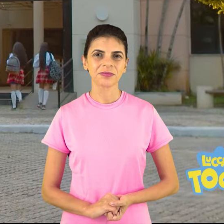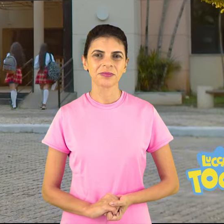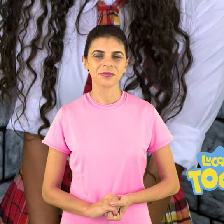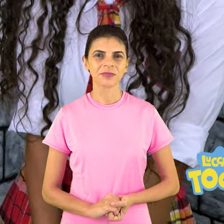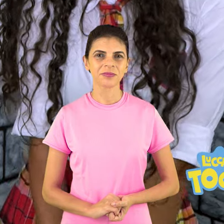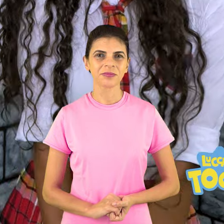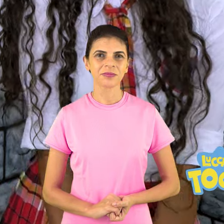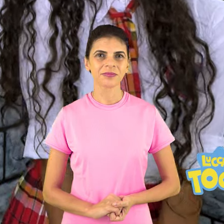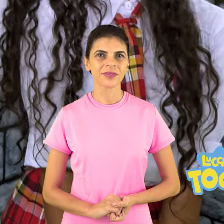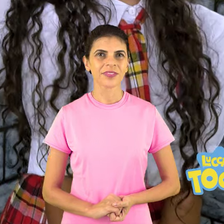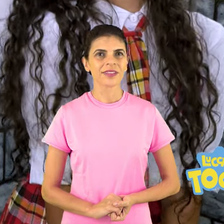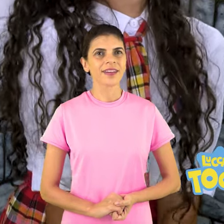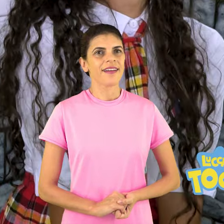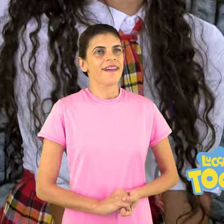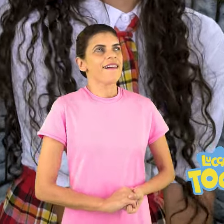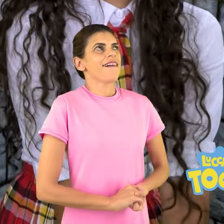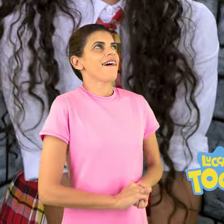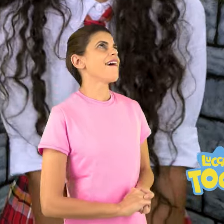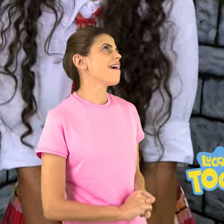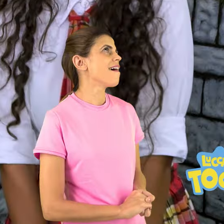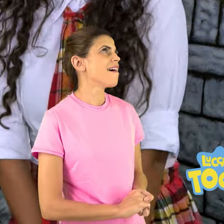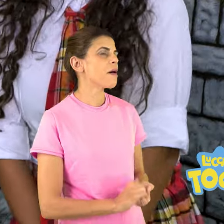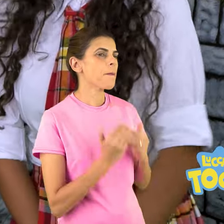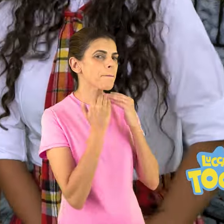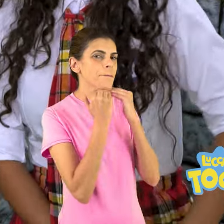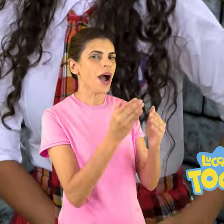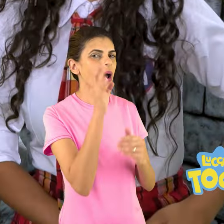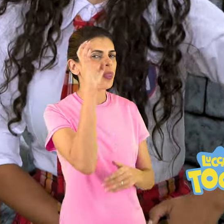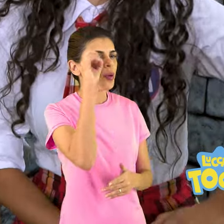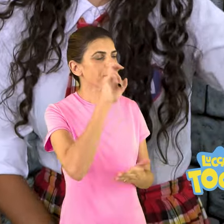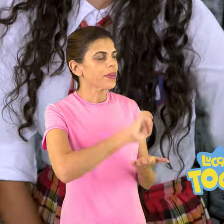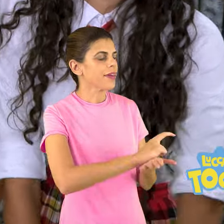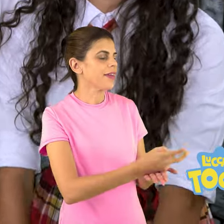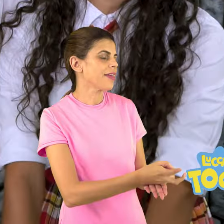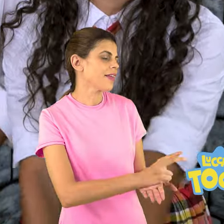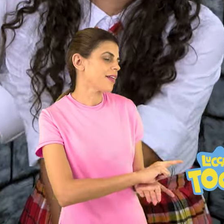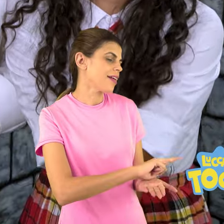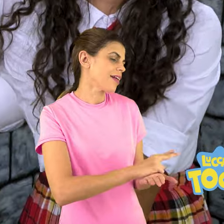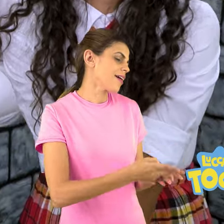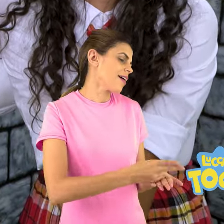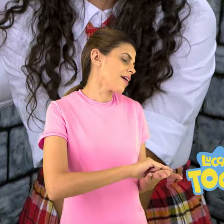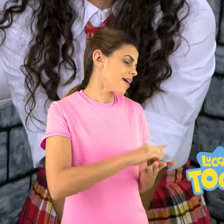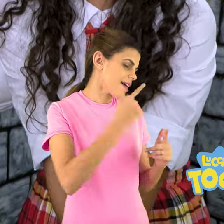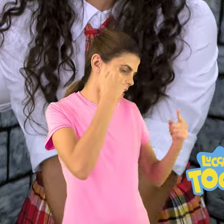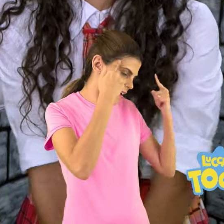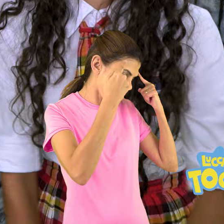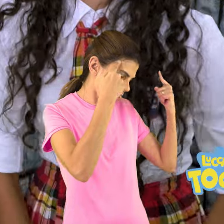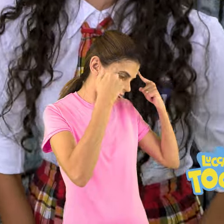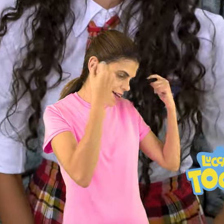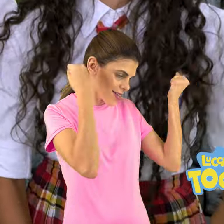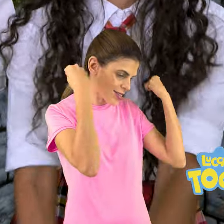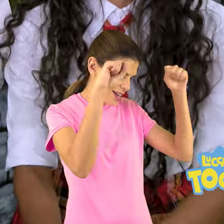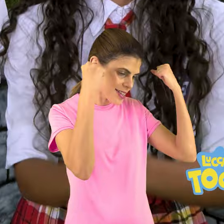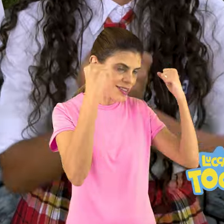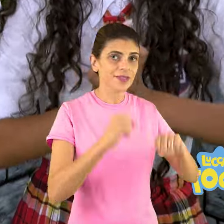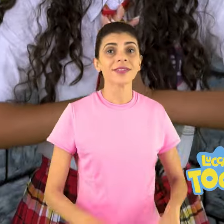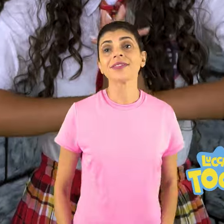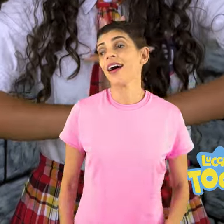Ai, eu nem dormi essa noite pensando nessa aula de educação física. Ai, finalmente o Rick vai me